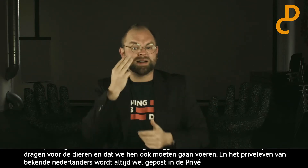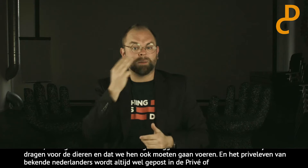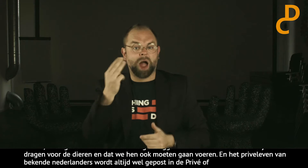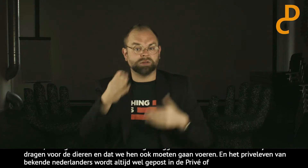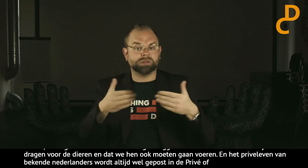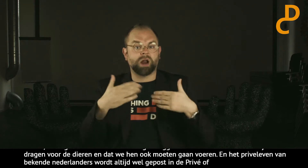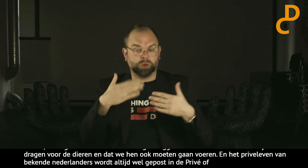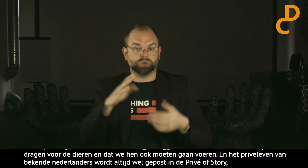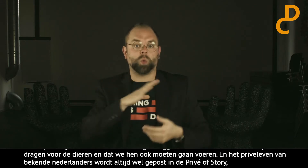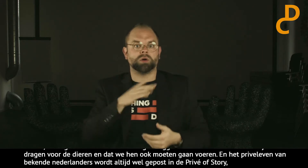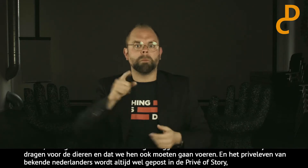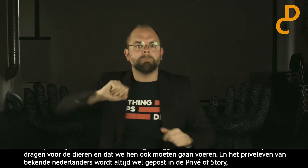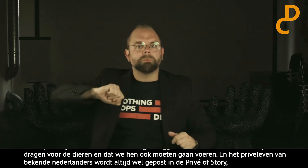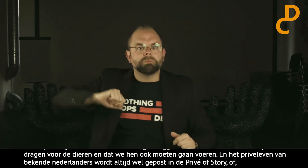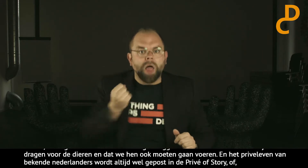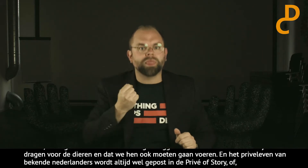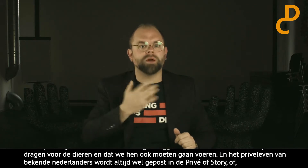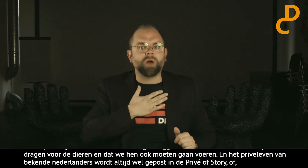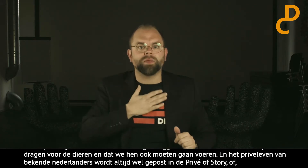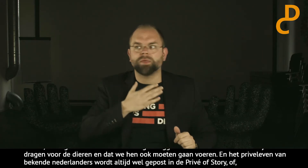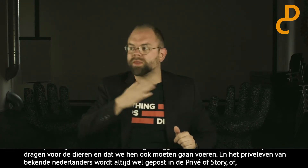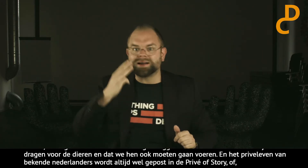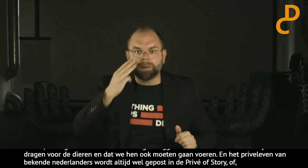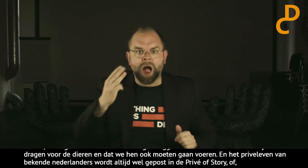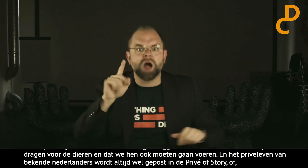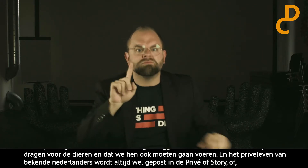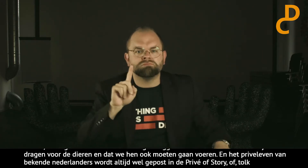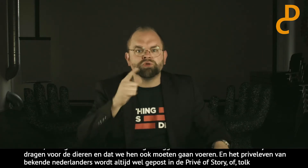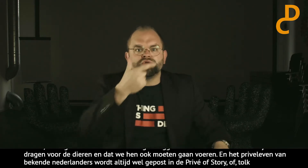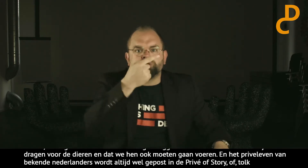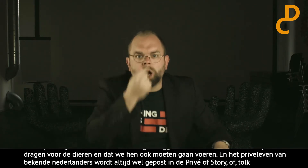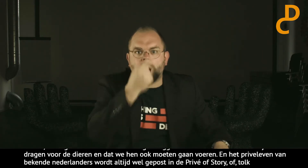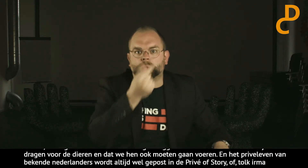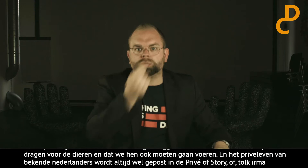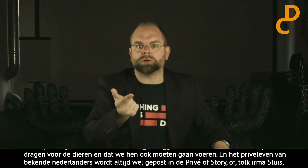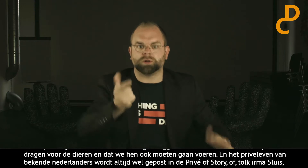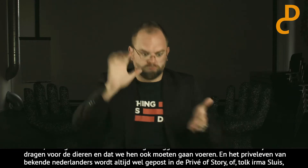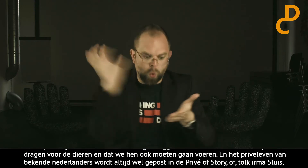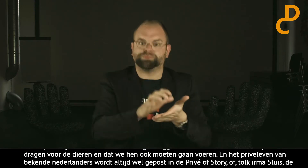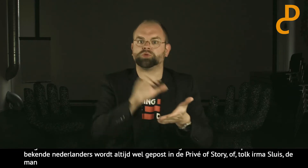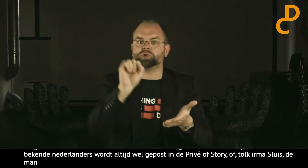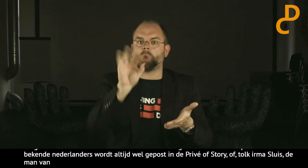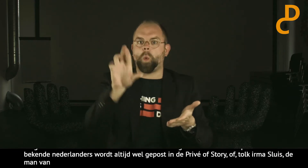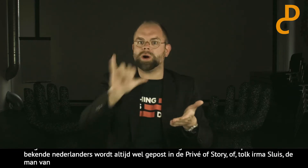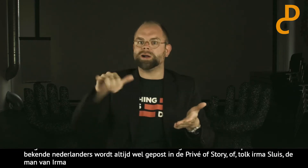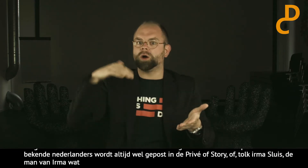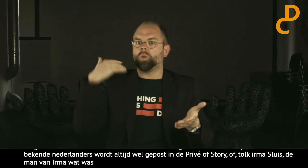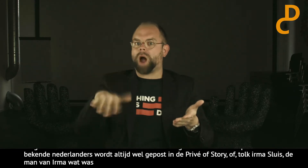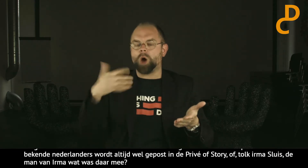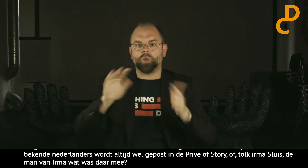En het tolker Irma Sluis, haar man van Irma, wat was daarmee? Die was verkouden. En dat stond gewoon in de story.